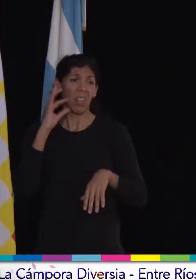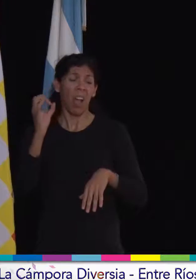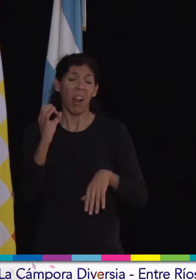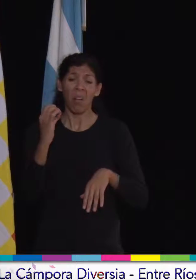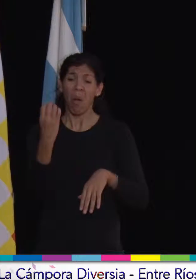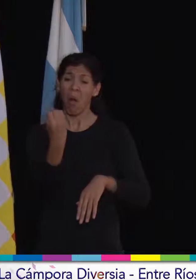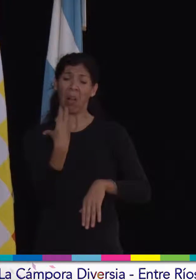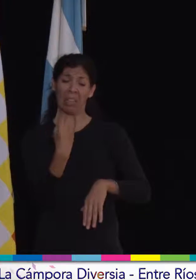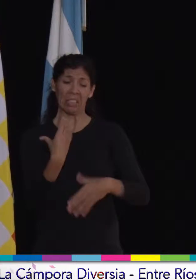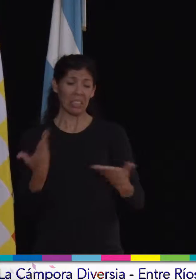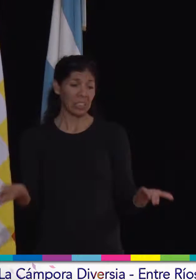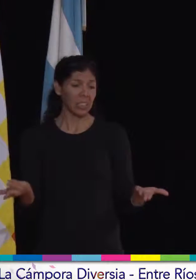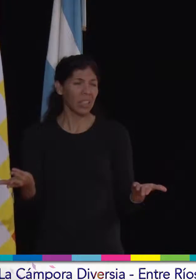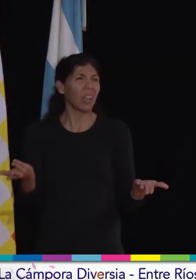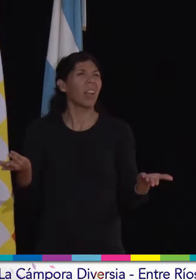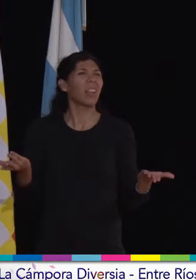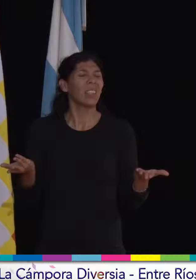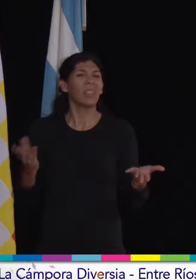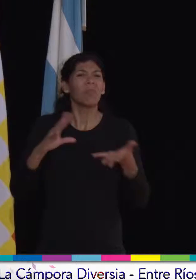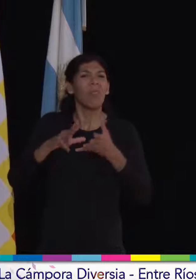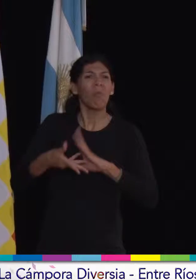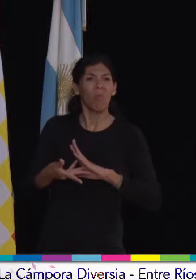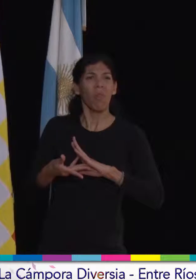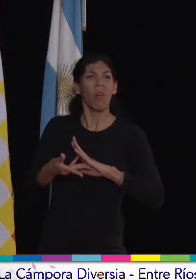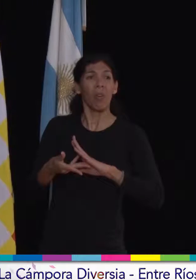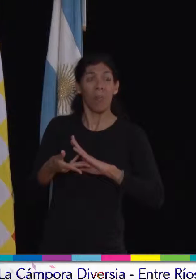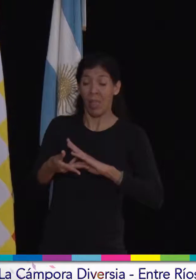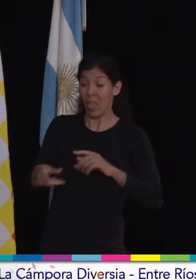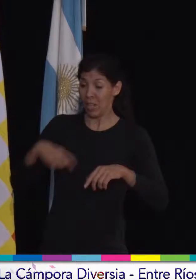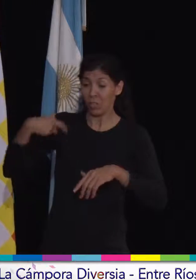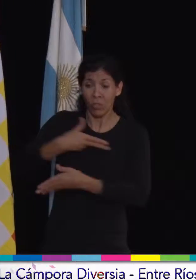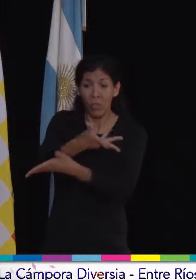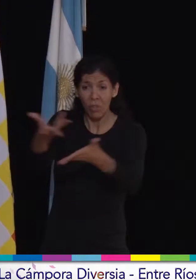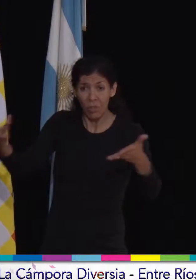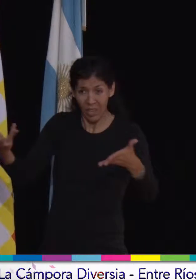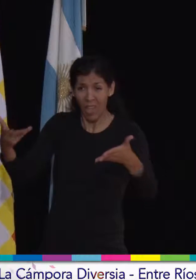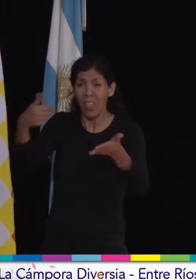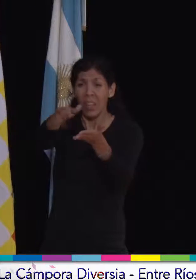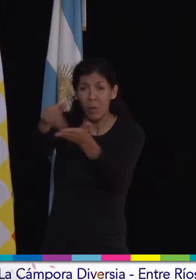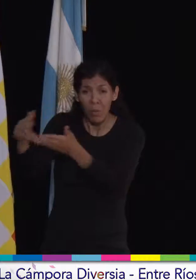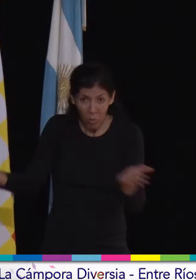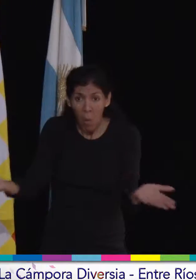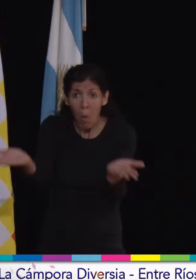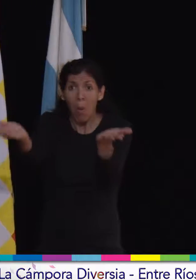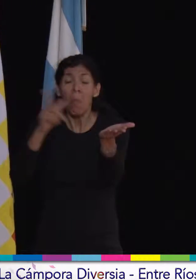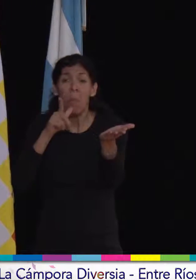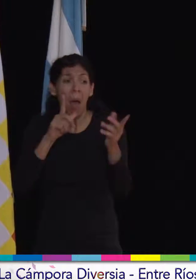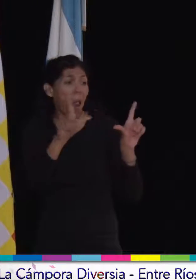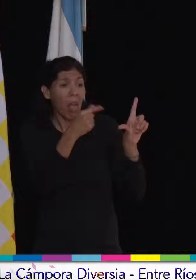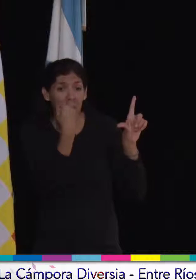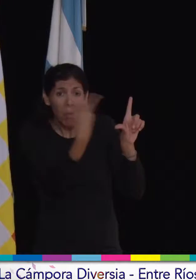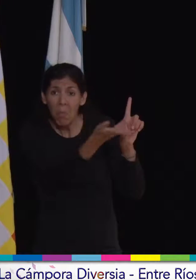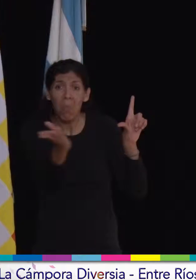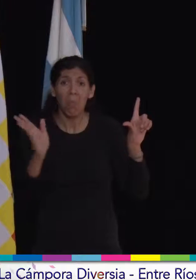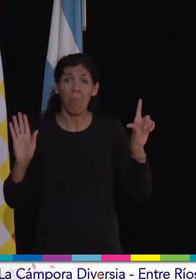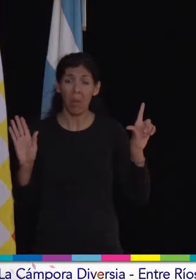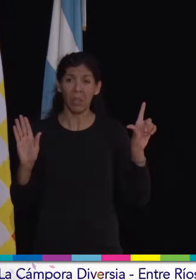que hace es, inclusive, fomentar en la mismísima sociedad la discriminación. El exilio total